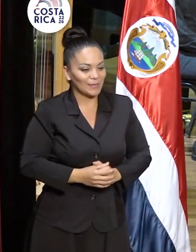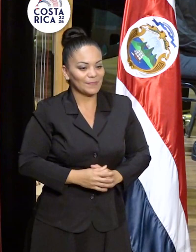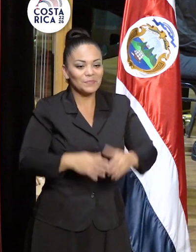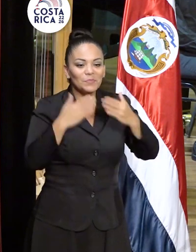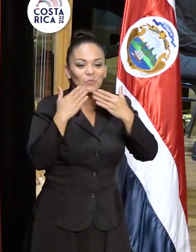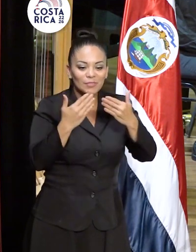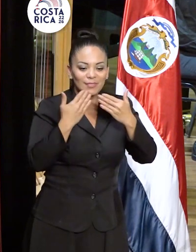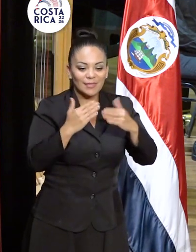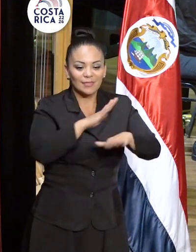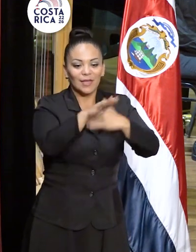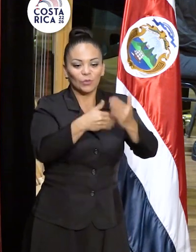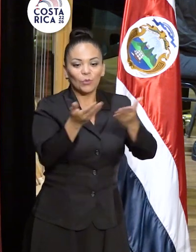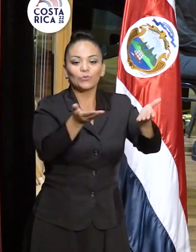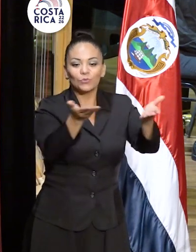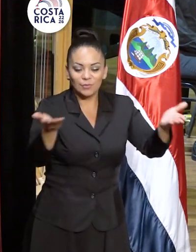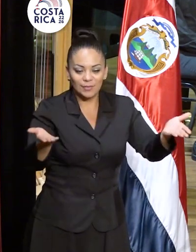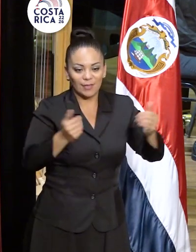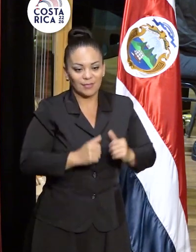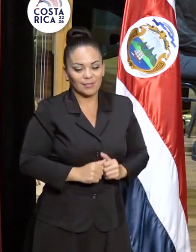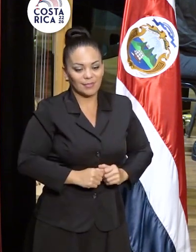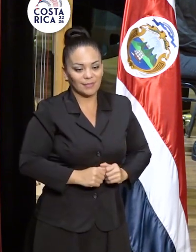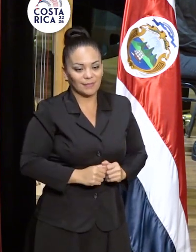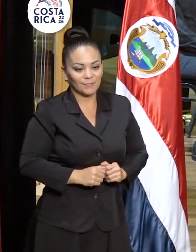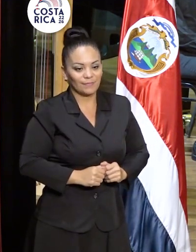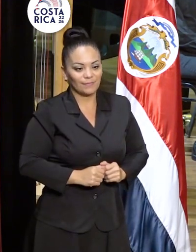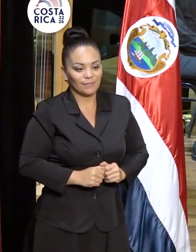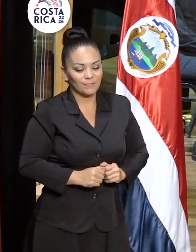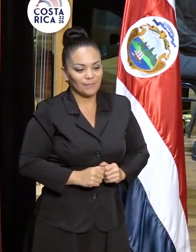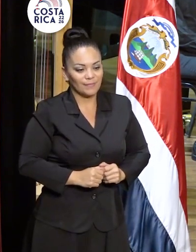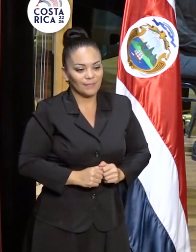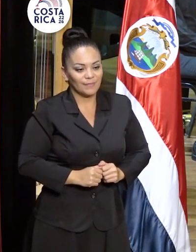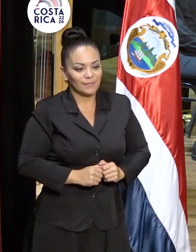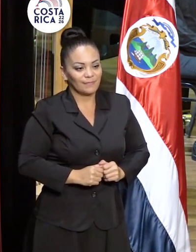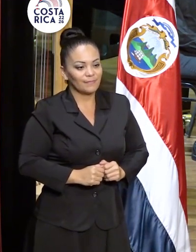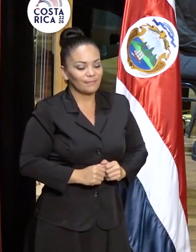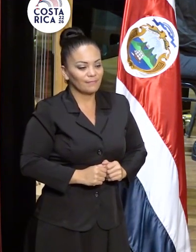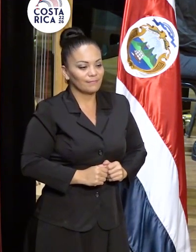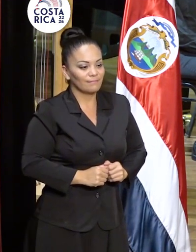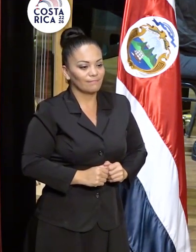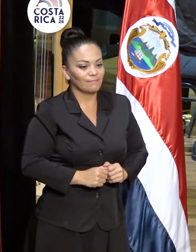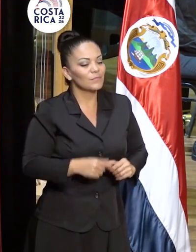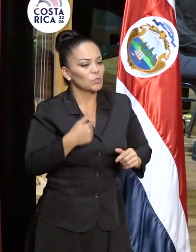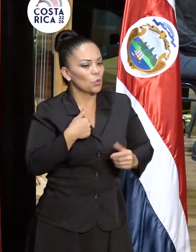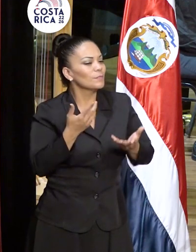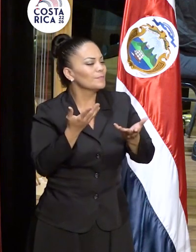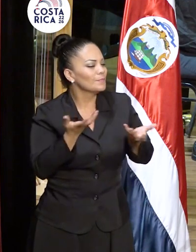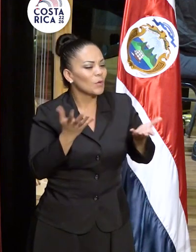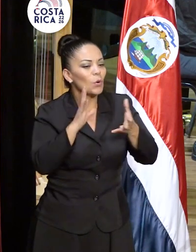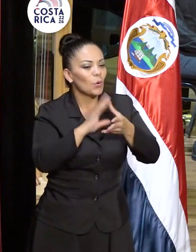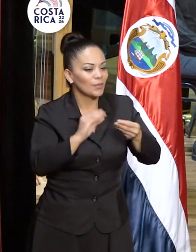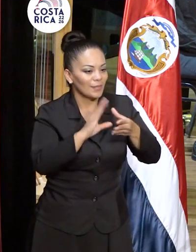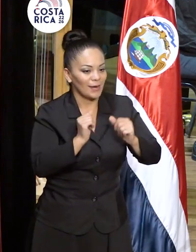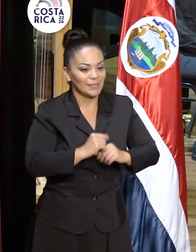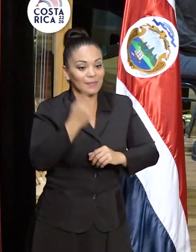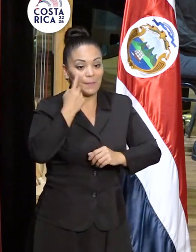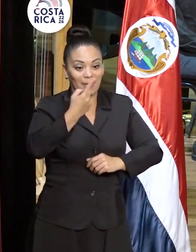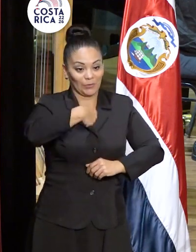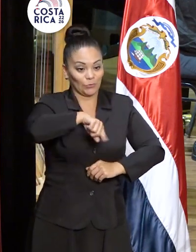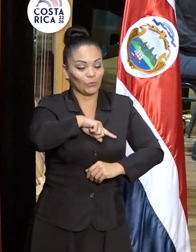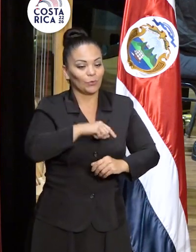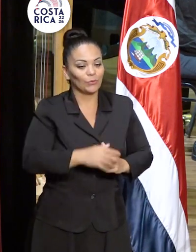Muchas gracias a todos ustedes. Yo quiero contarles que para nosotros